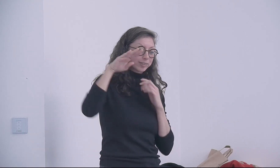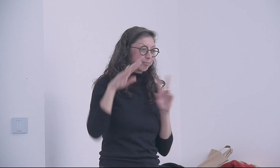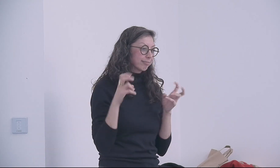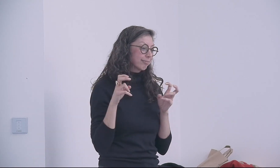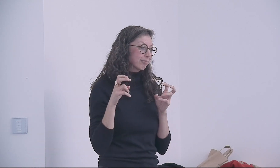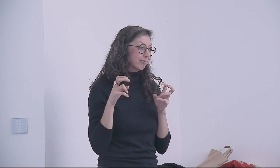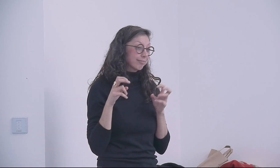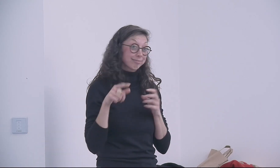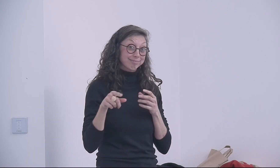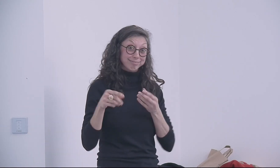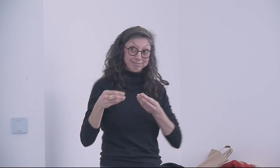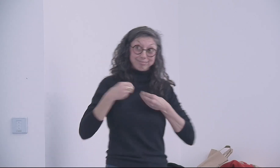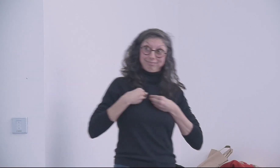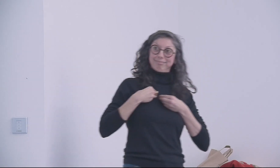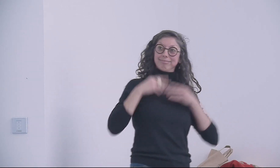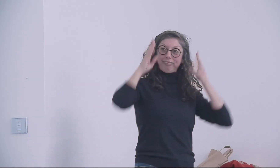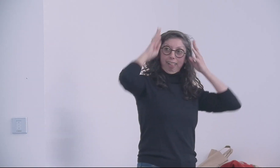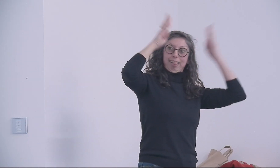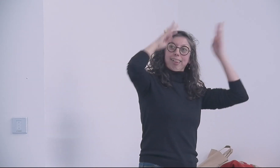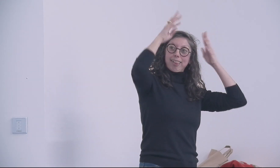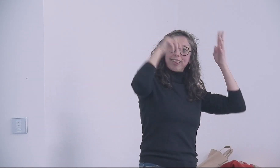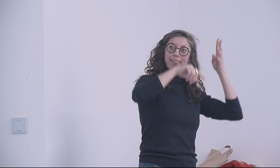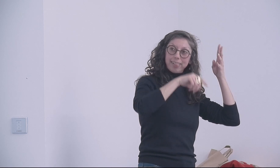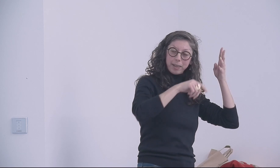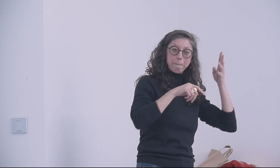des signes qui était une langue des signes familiale, finalement.